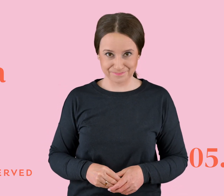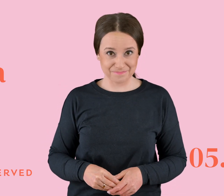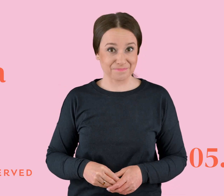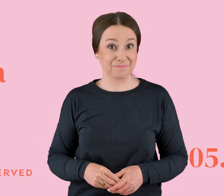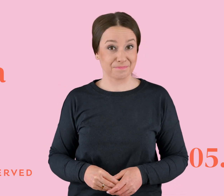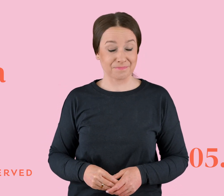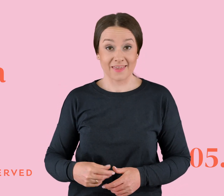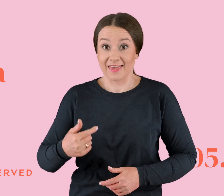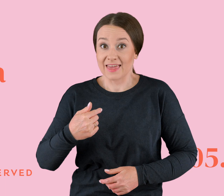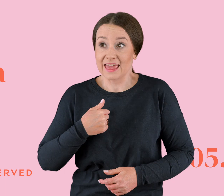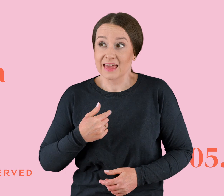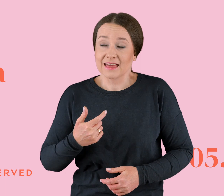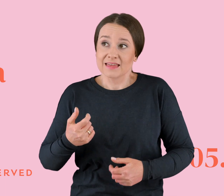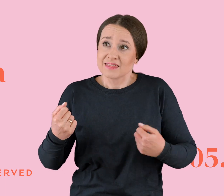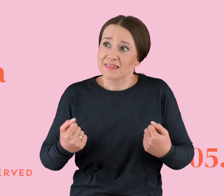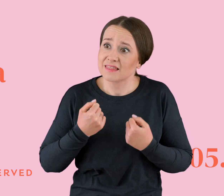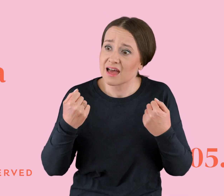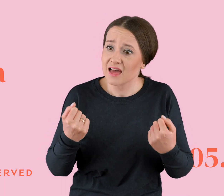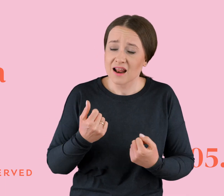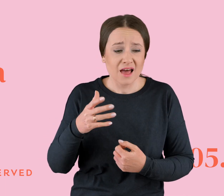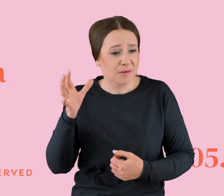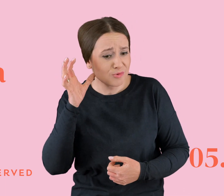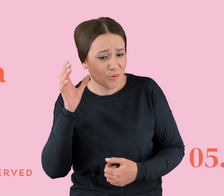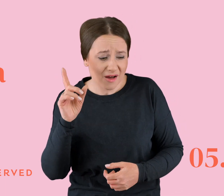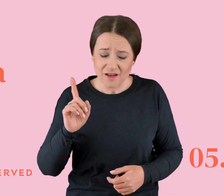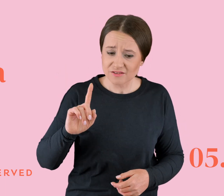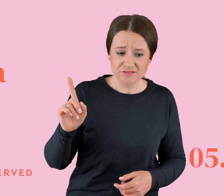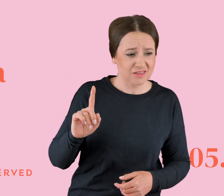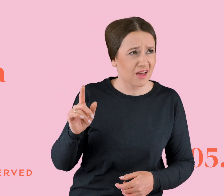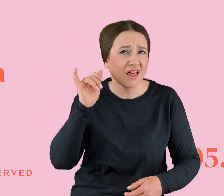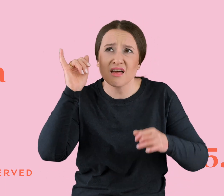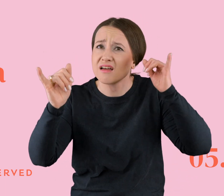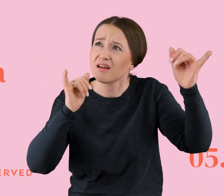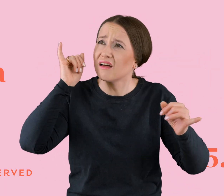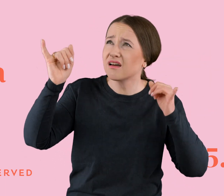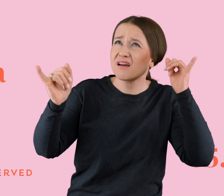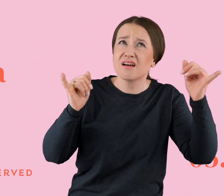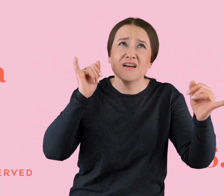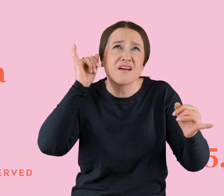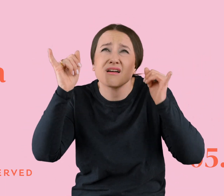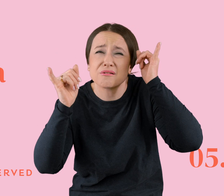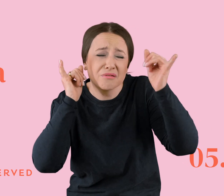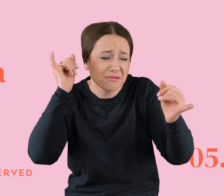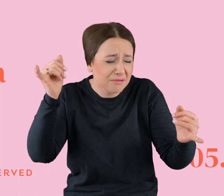Bardzo staram się nie słuchać, ale mówią tak głośno. Kłujące dźwięki wypełniają moje uszy.